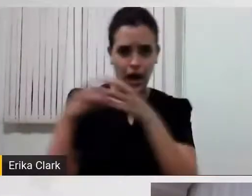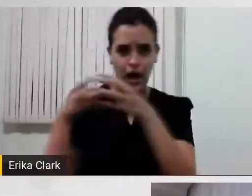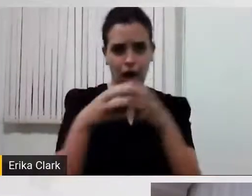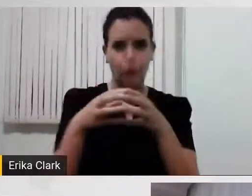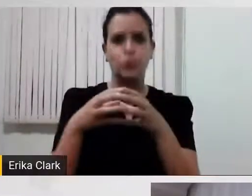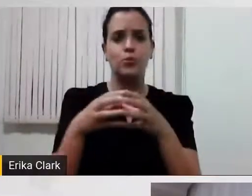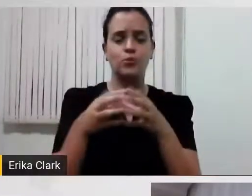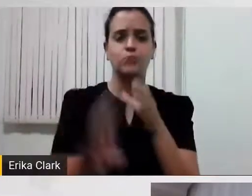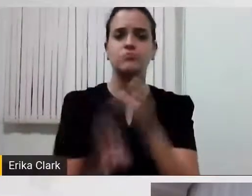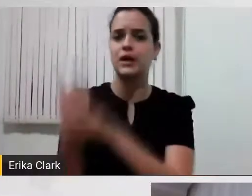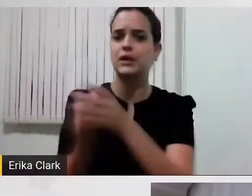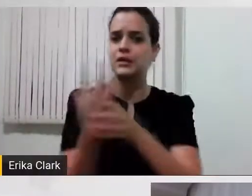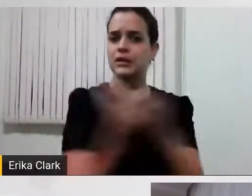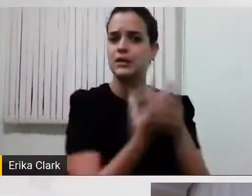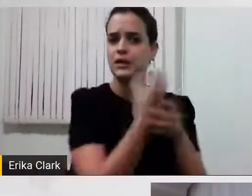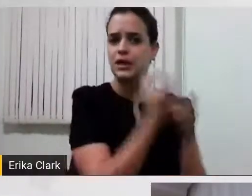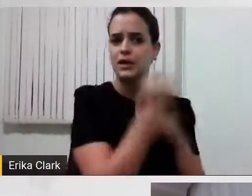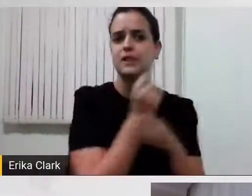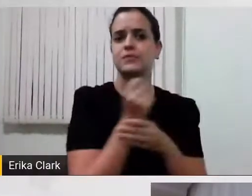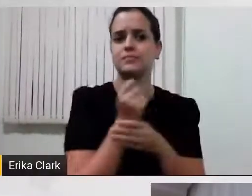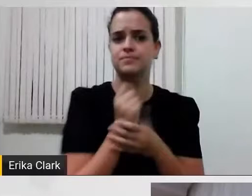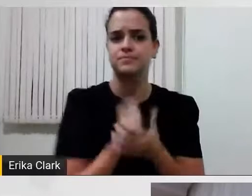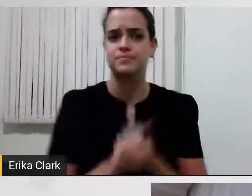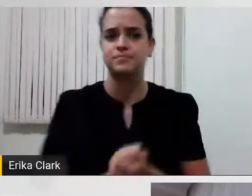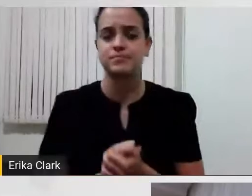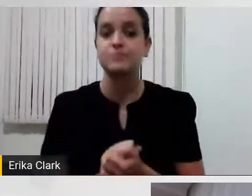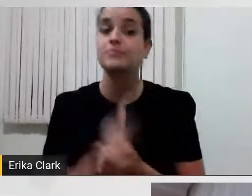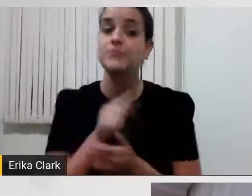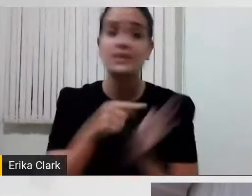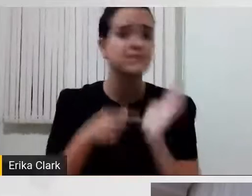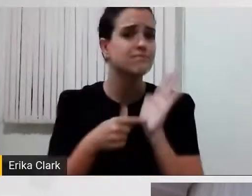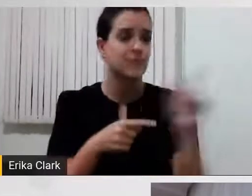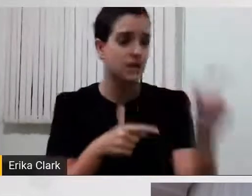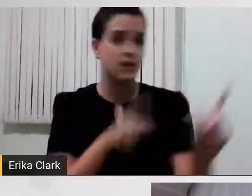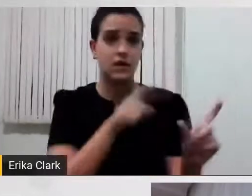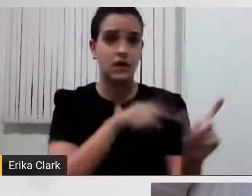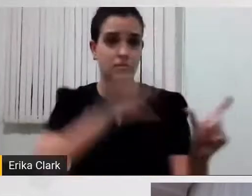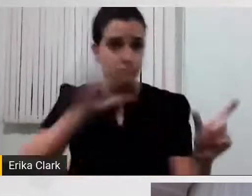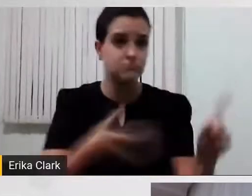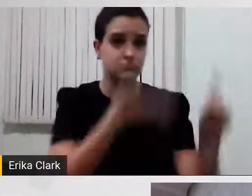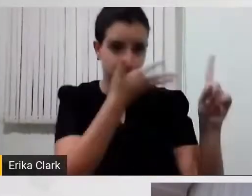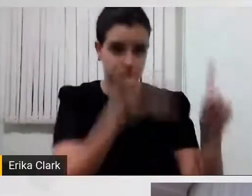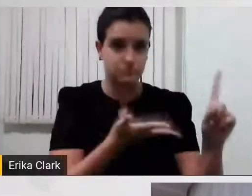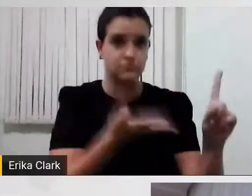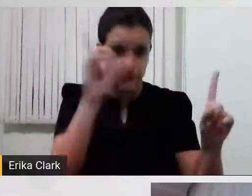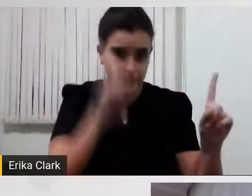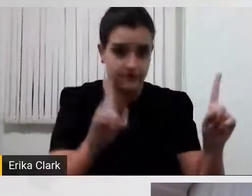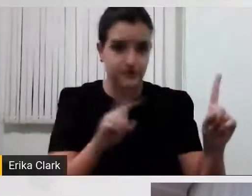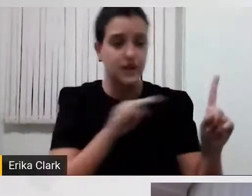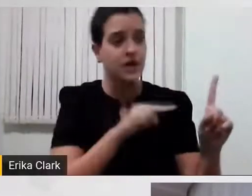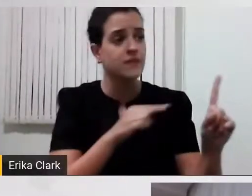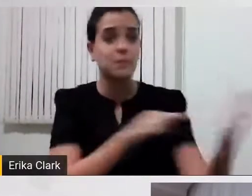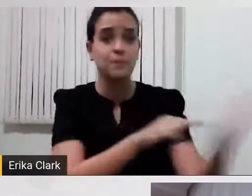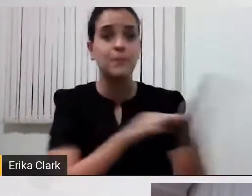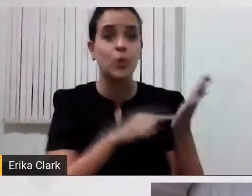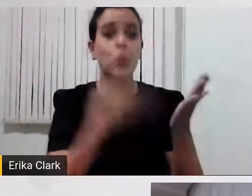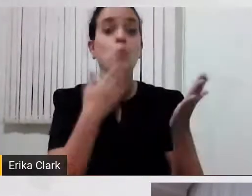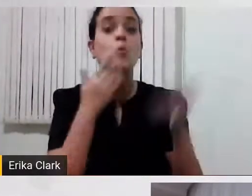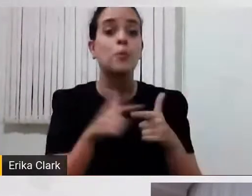É assim, é ele que vai apresentar o problema, e é ele que vai tomar a decisão que esse deu certo, esse